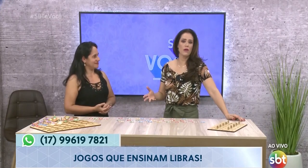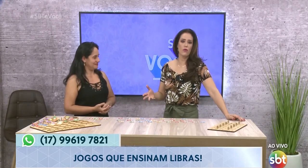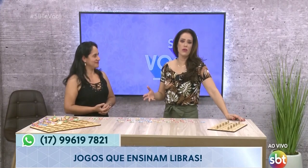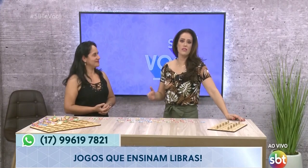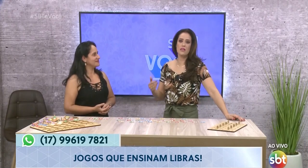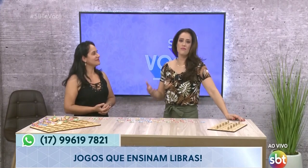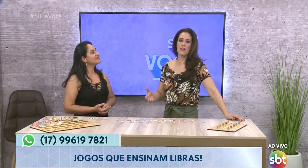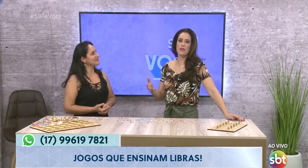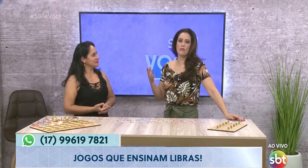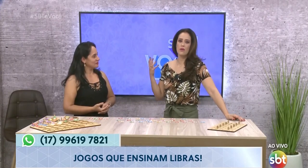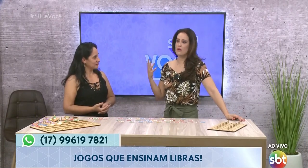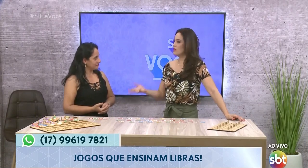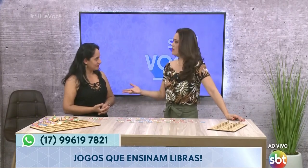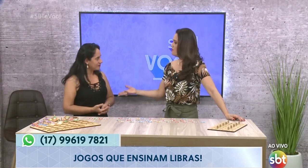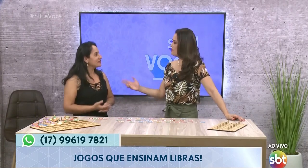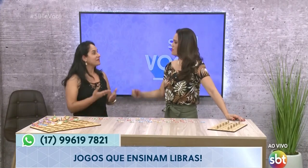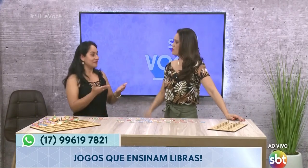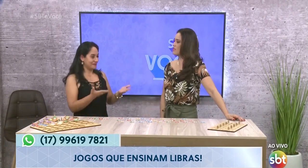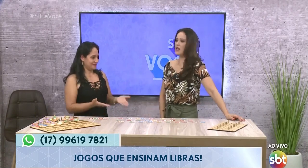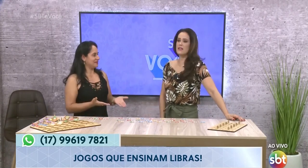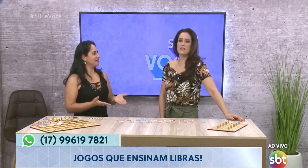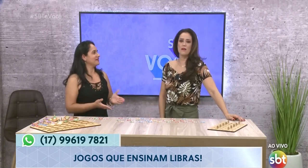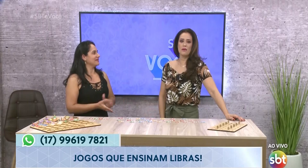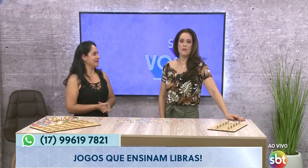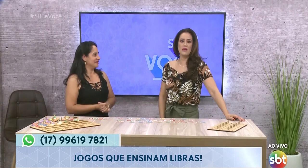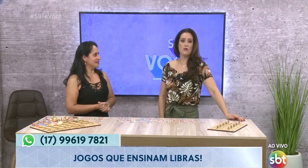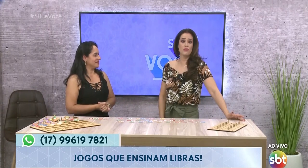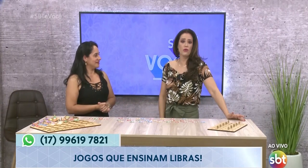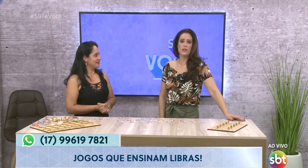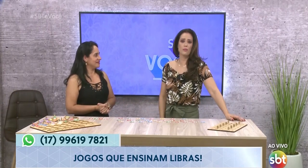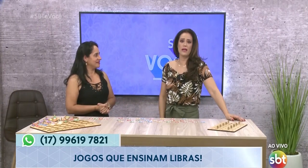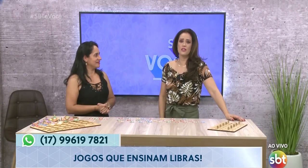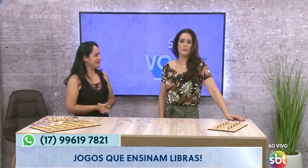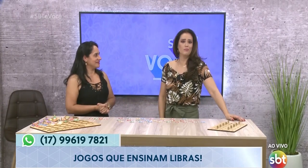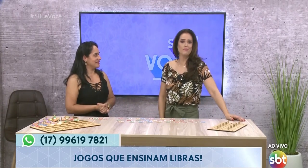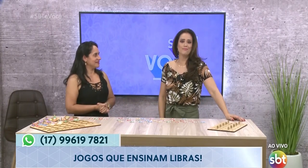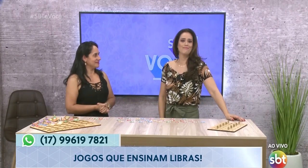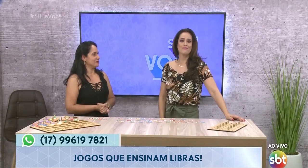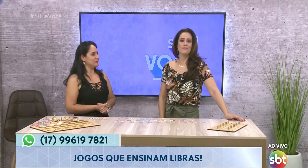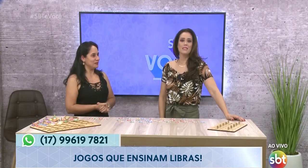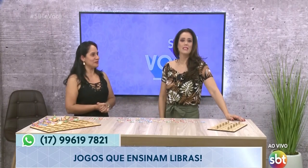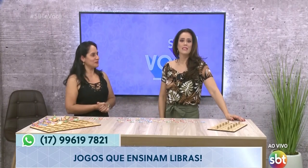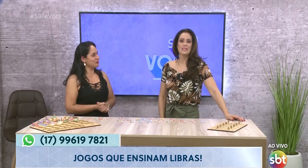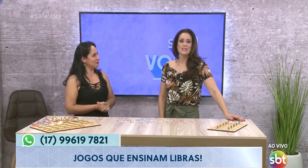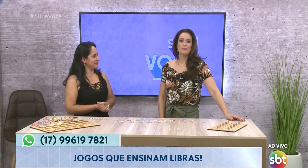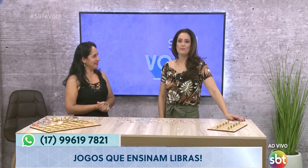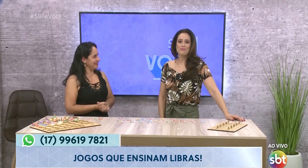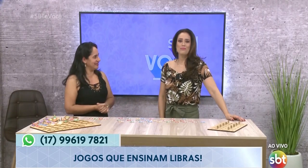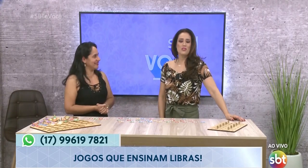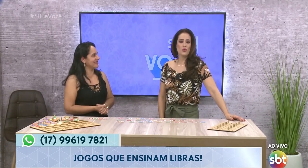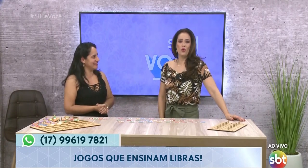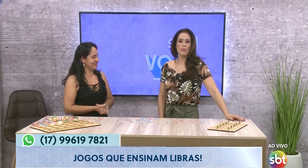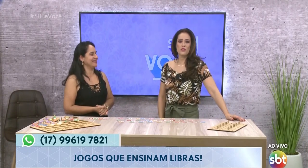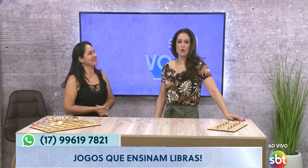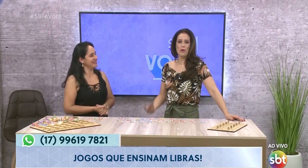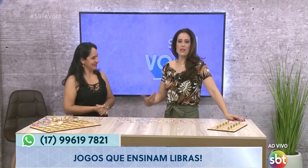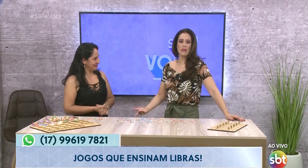alguma coisa e ele veio e fez os sinais, né, pra mim. E eu fiquei olhando pra ele, tipo... Me desculpa, né? Me desculpa, desculpa a minha